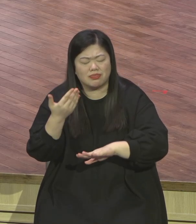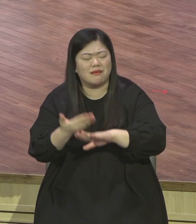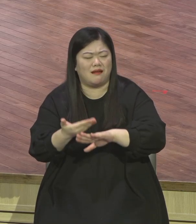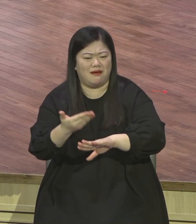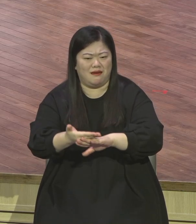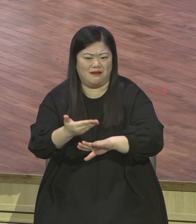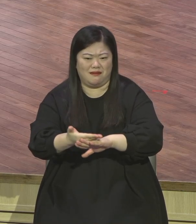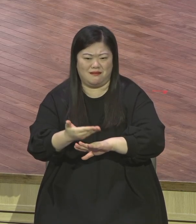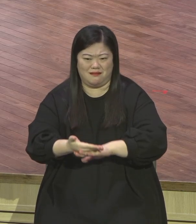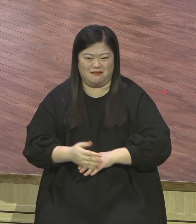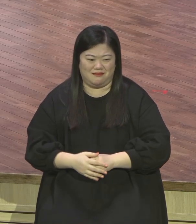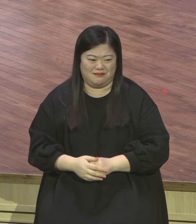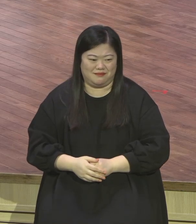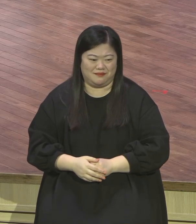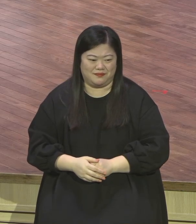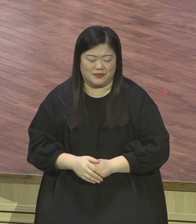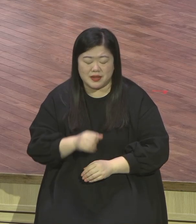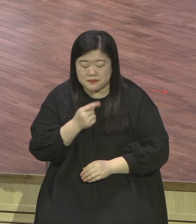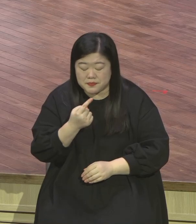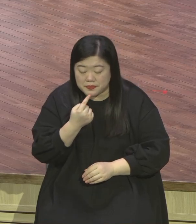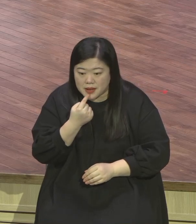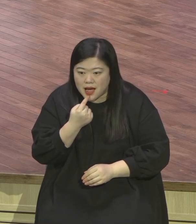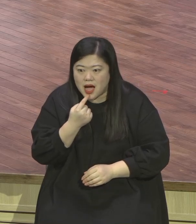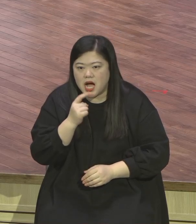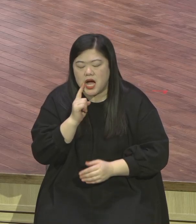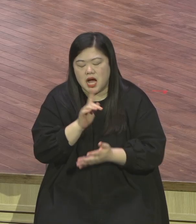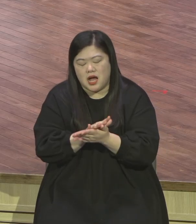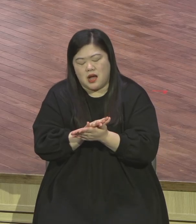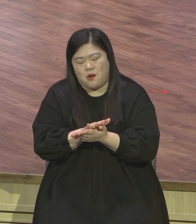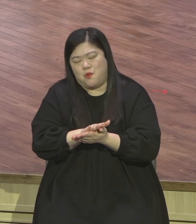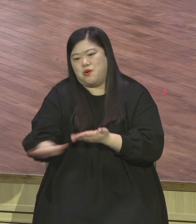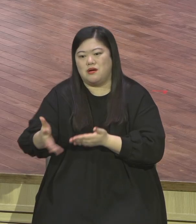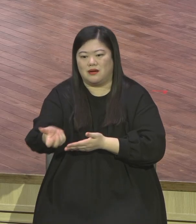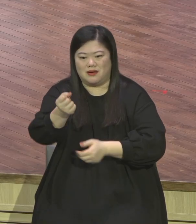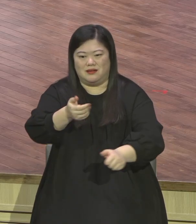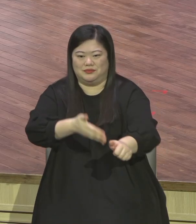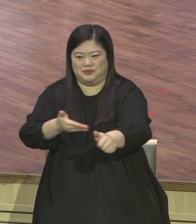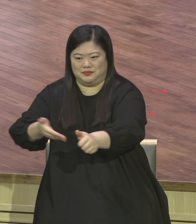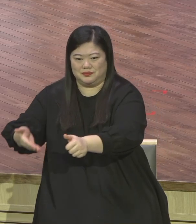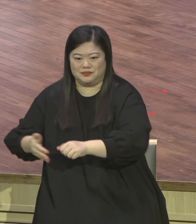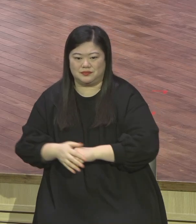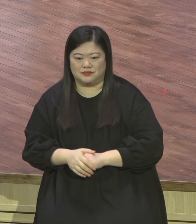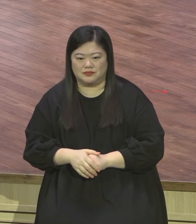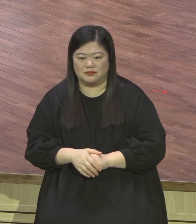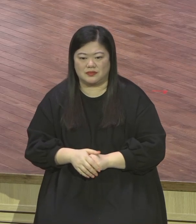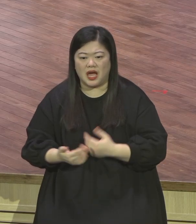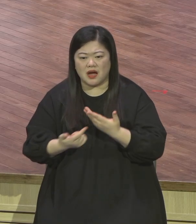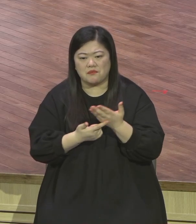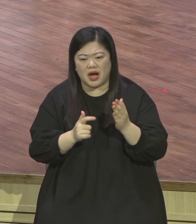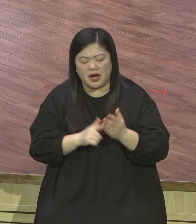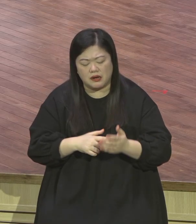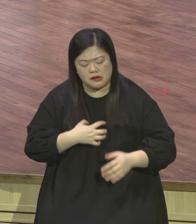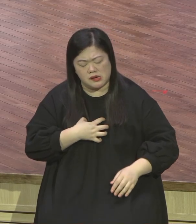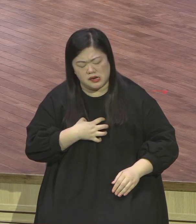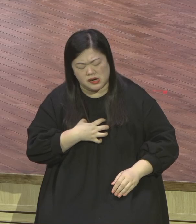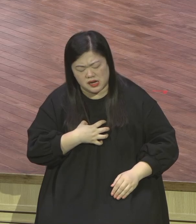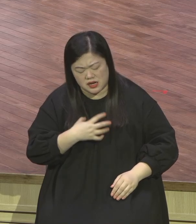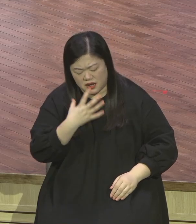모든 어둠의 어둠의 어둠의 그늘이 예수 그리스도의 이